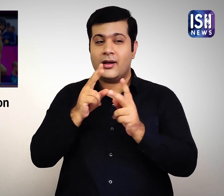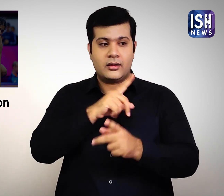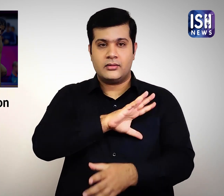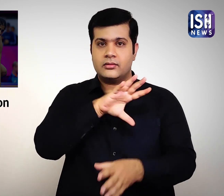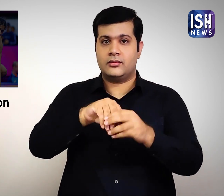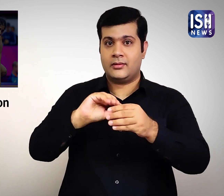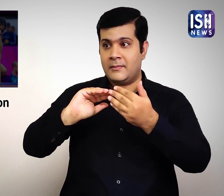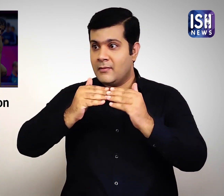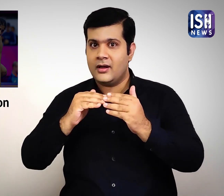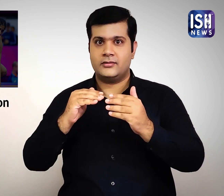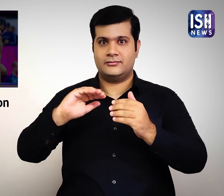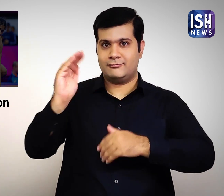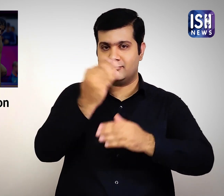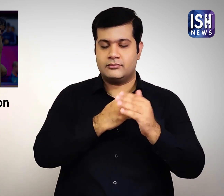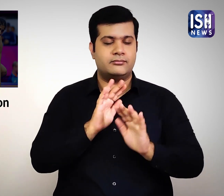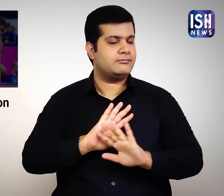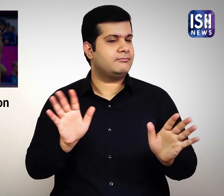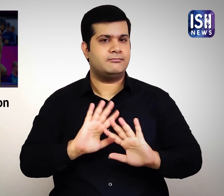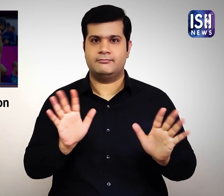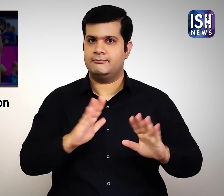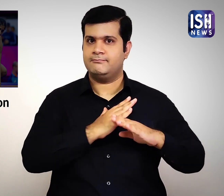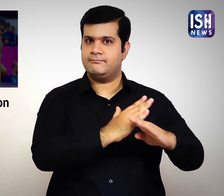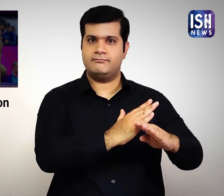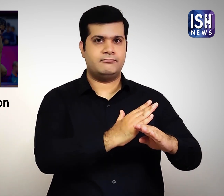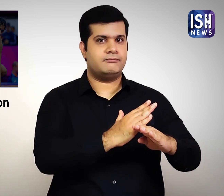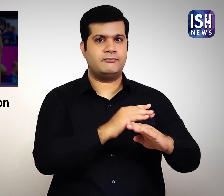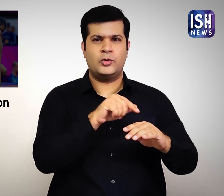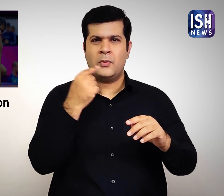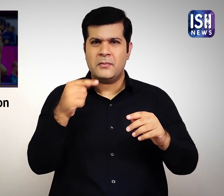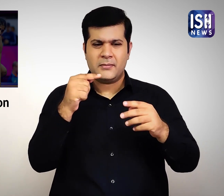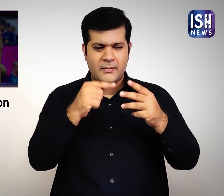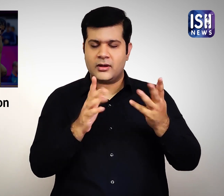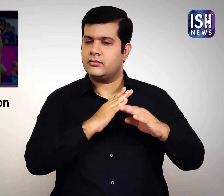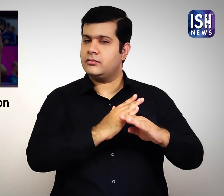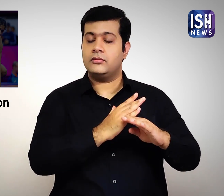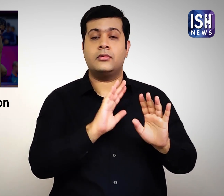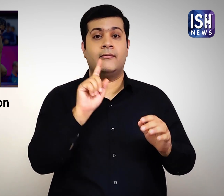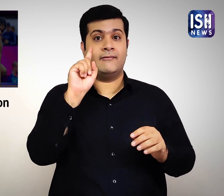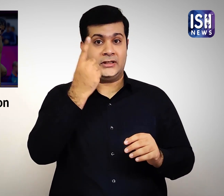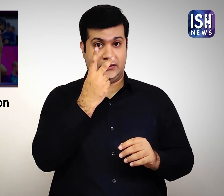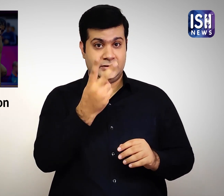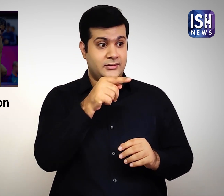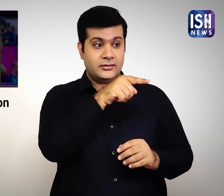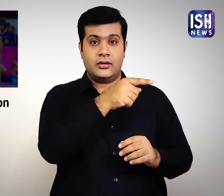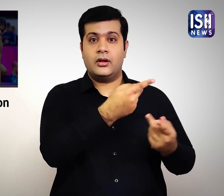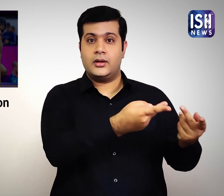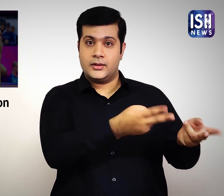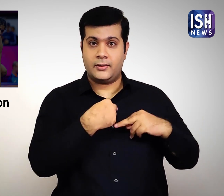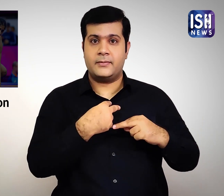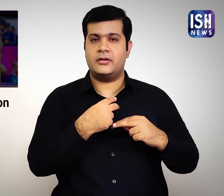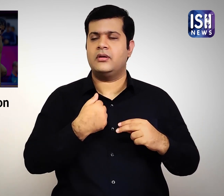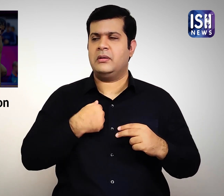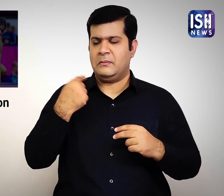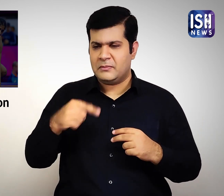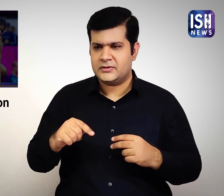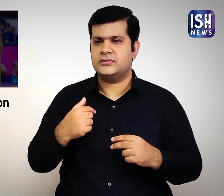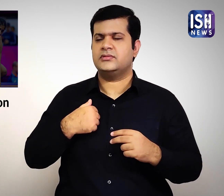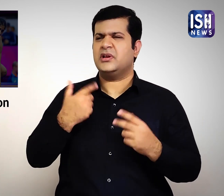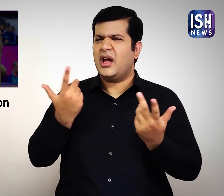में, तब तक प्रतिशपरदा नहीं कर